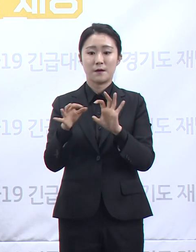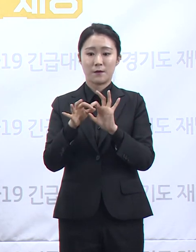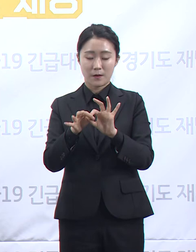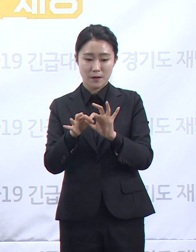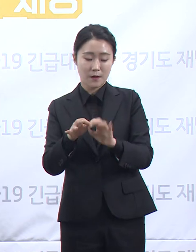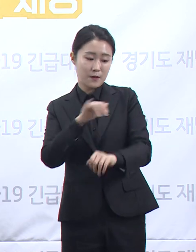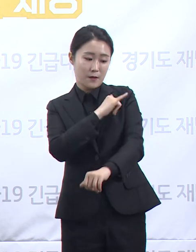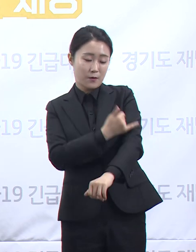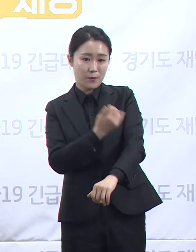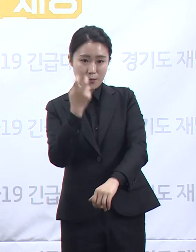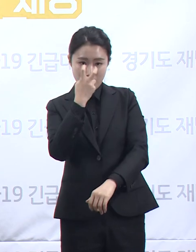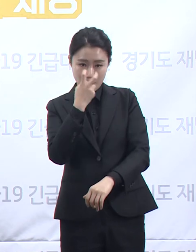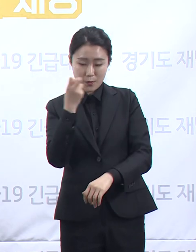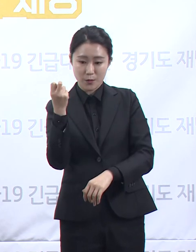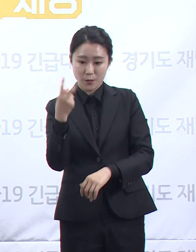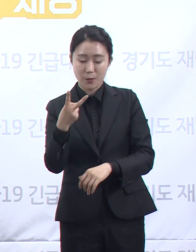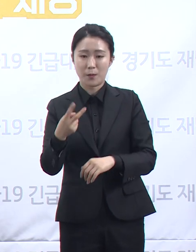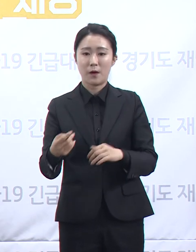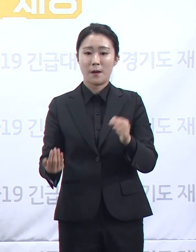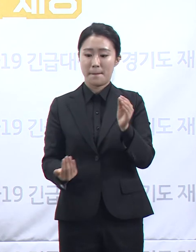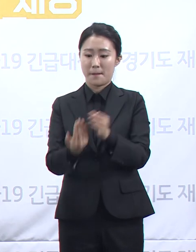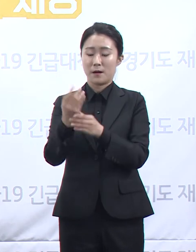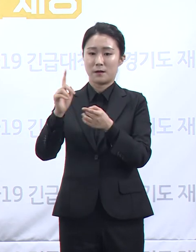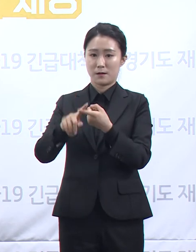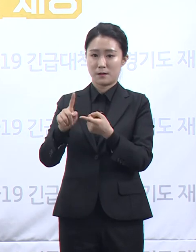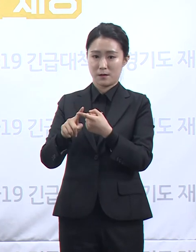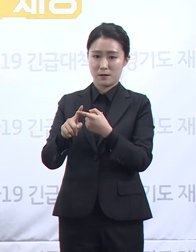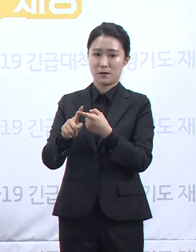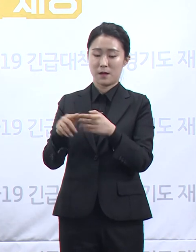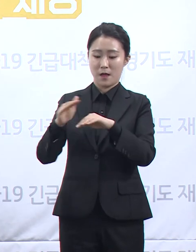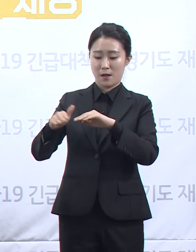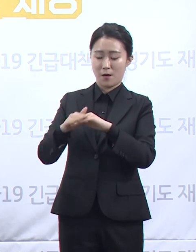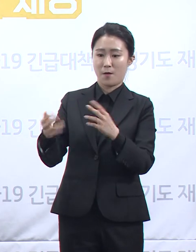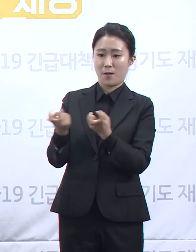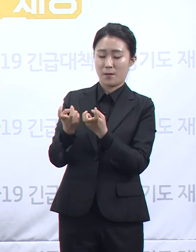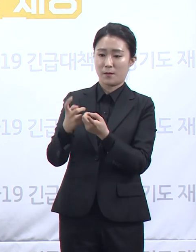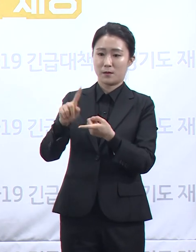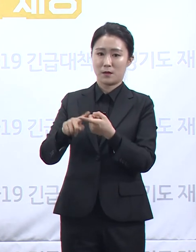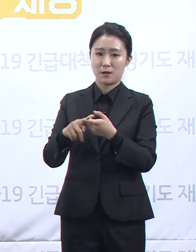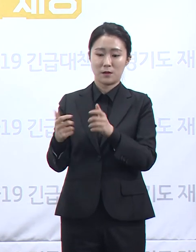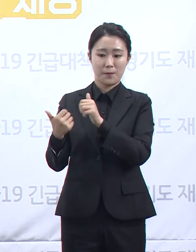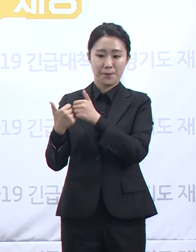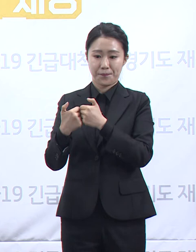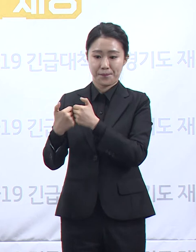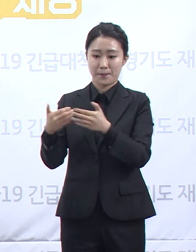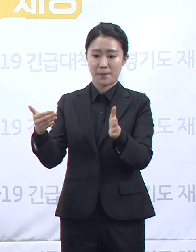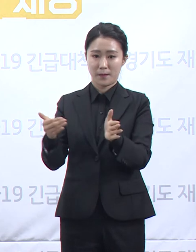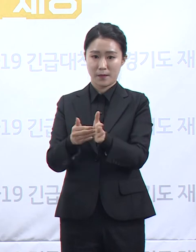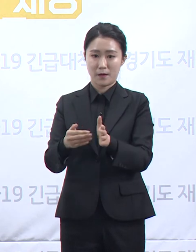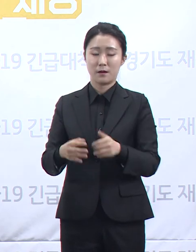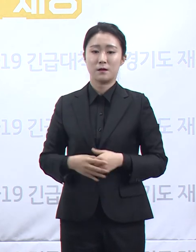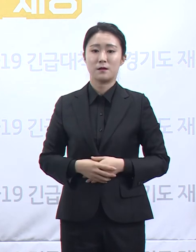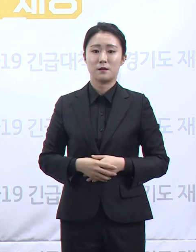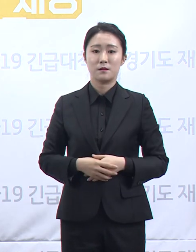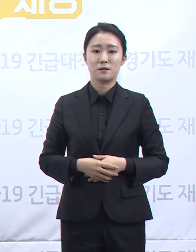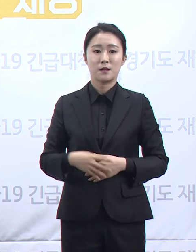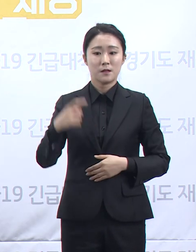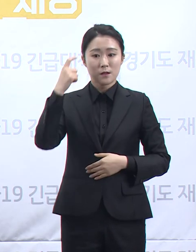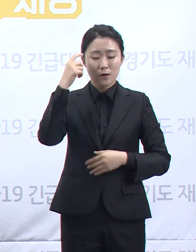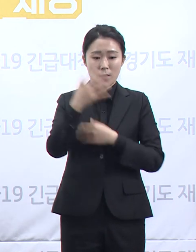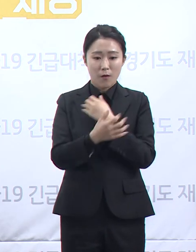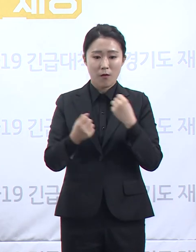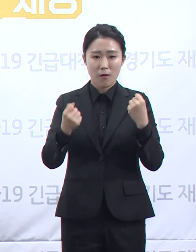그리고 해결 방안 등에 대해서 논의하는 시간을 가졌습니다. 아웃팅 등으로 인해 정신건강적 위협이 있을 수 있는